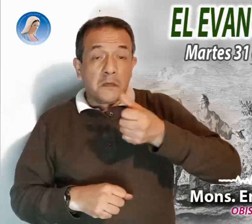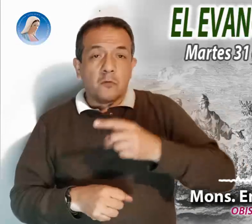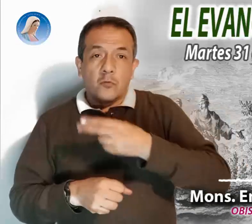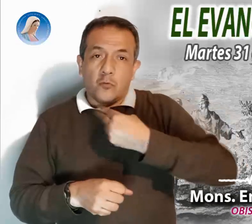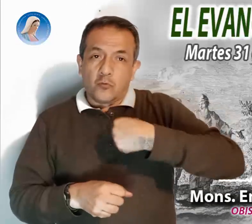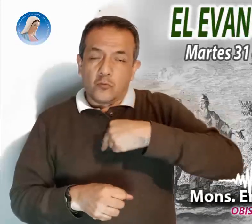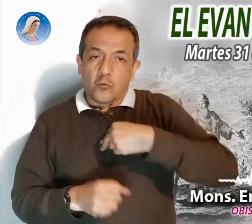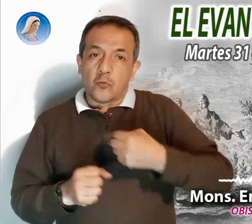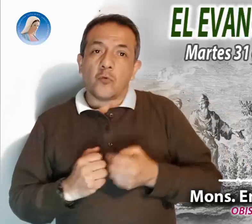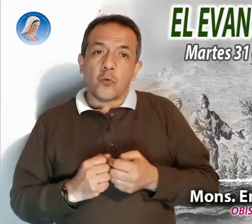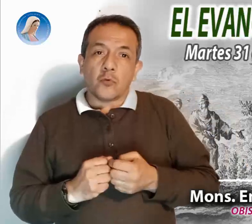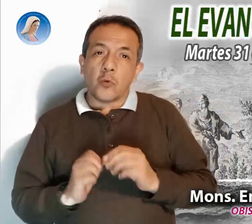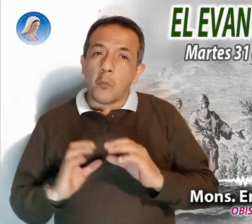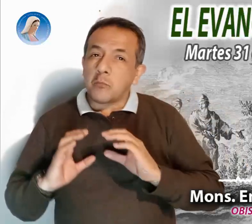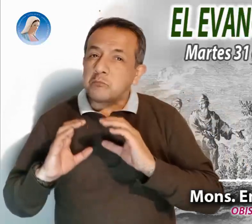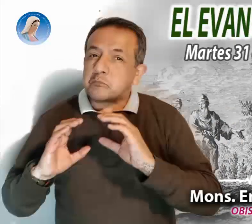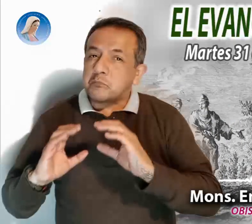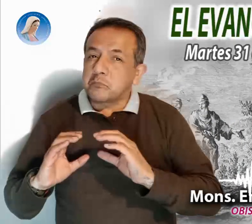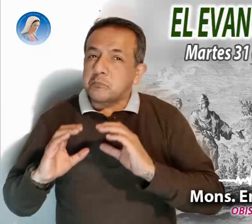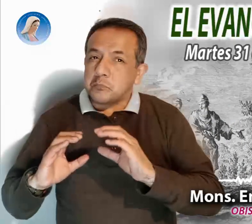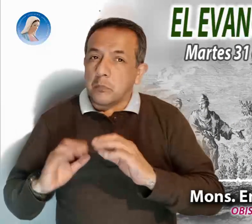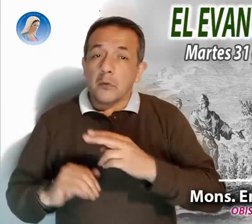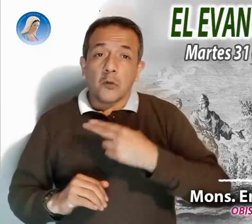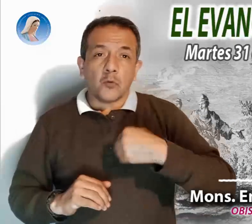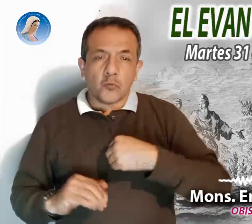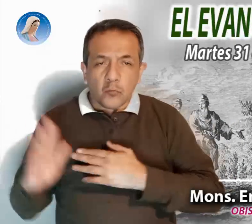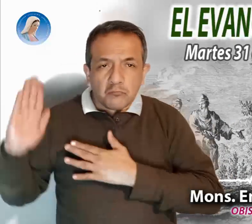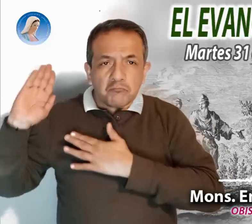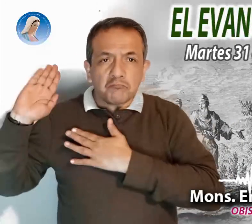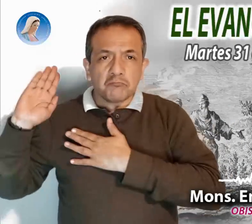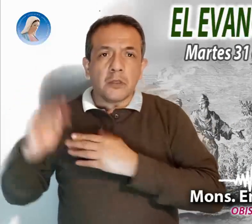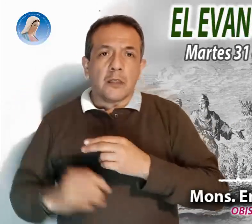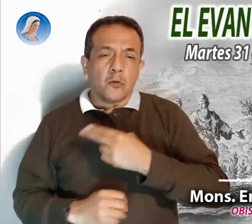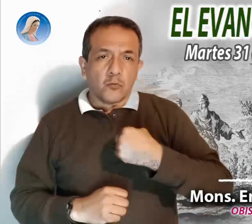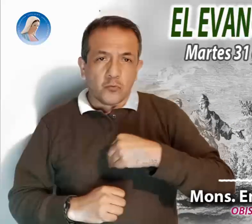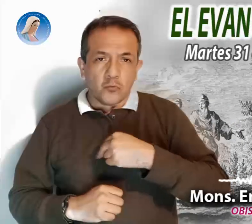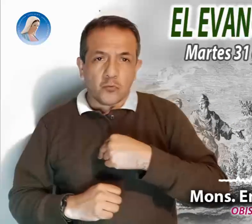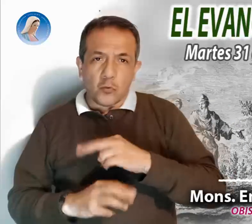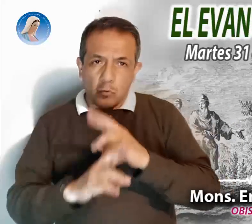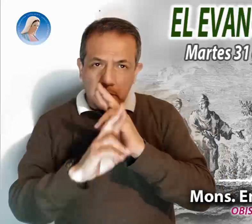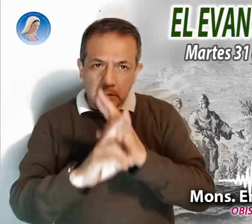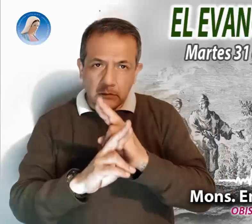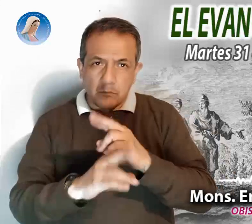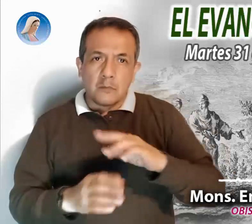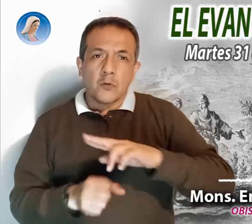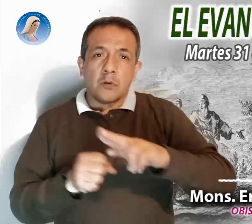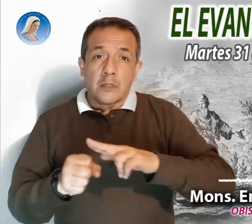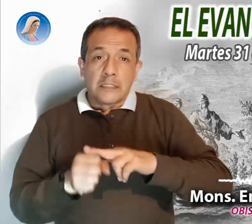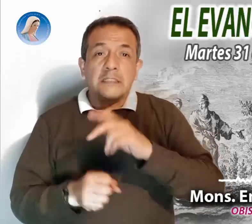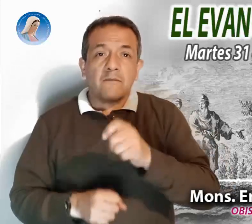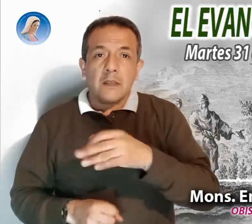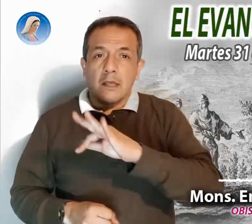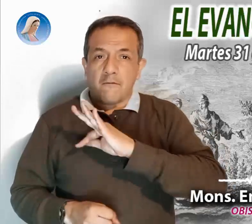propia persona, por pequeños signos que muestran nuestro compromiso y que son